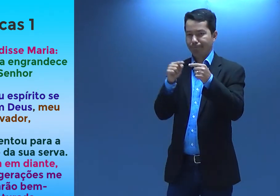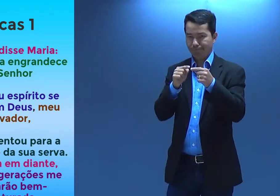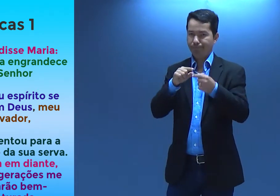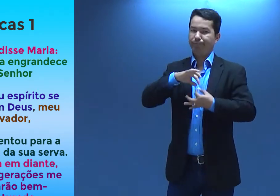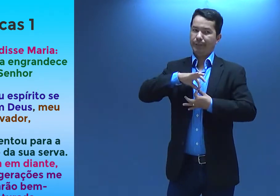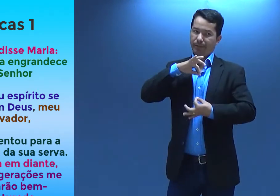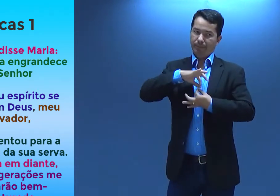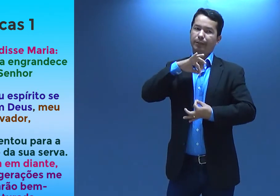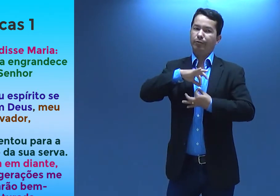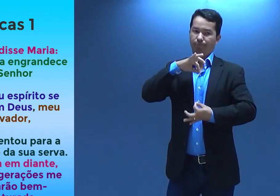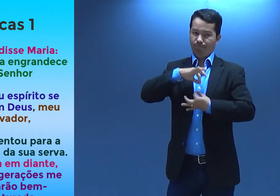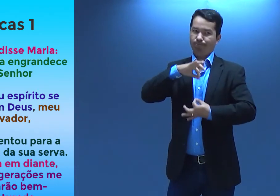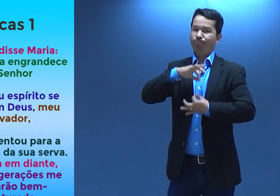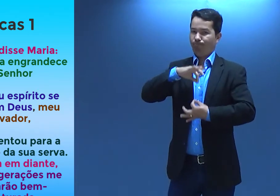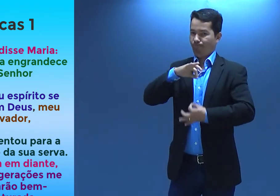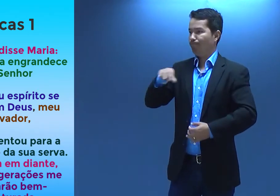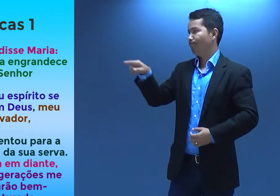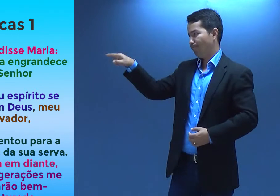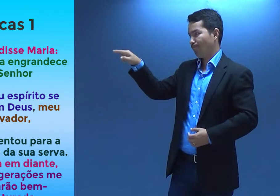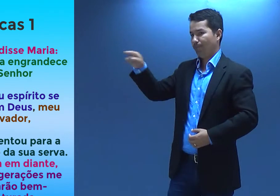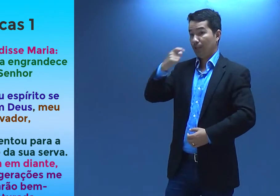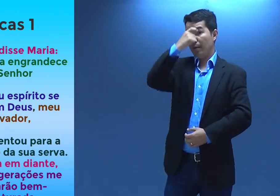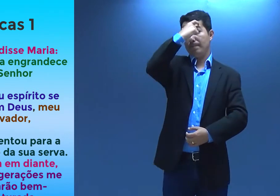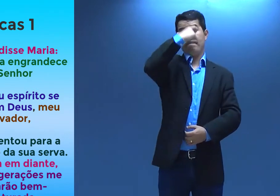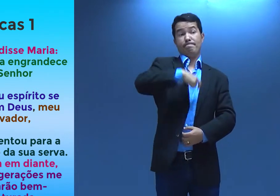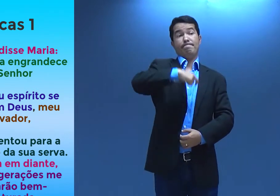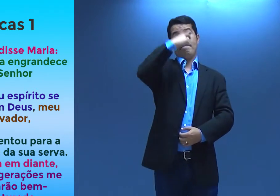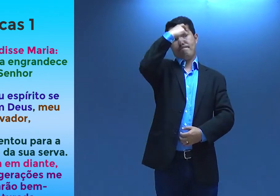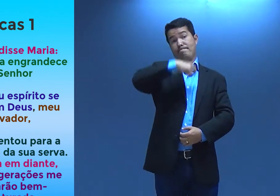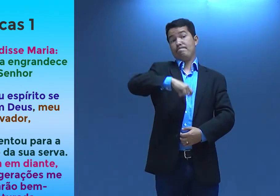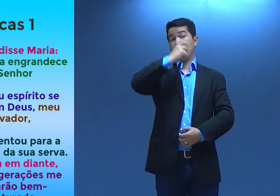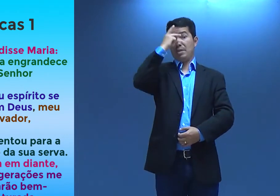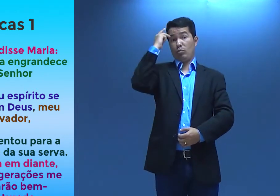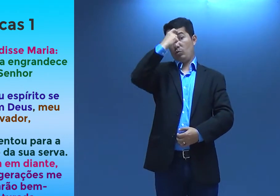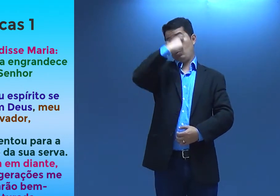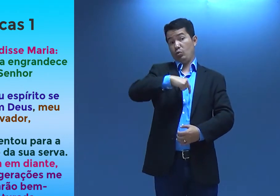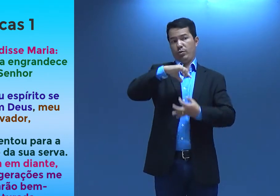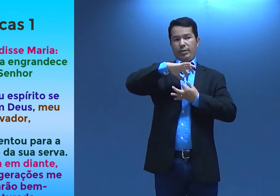É. Esse acho que combina mais esse sinal aqui. Né? Porque é da pessoa.